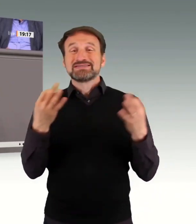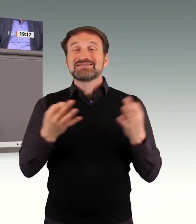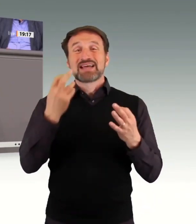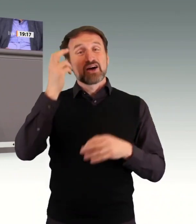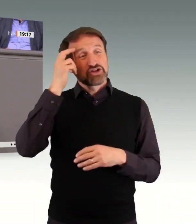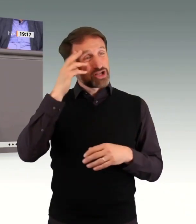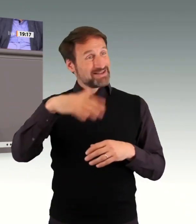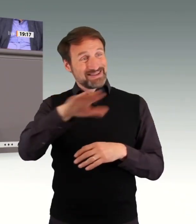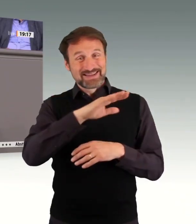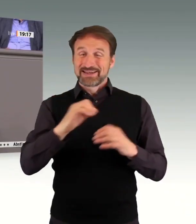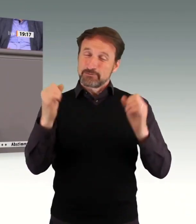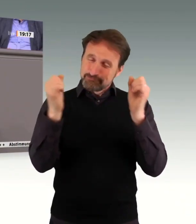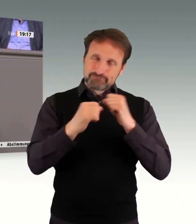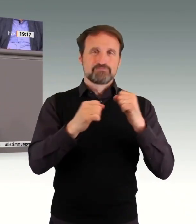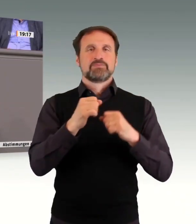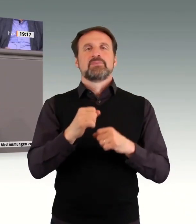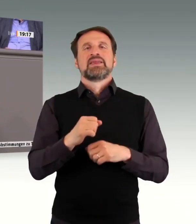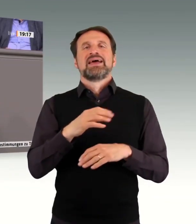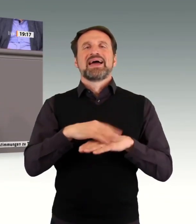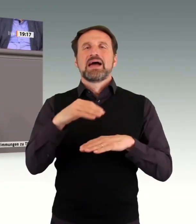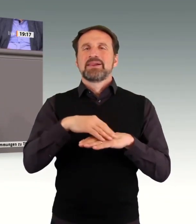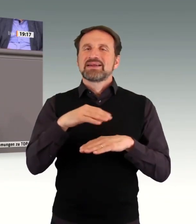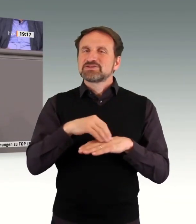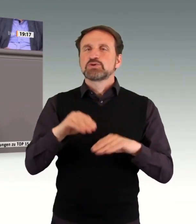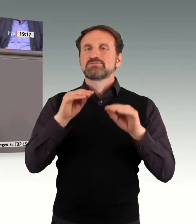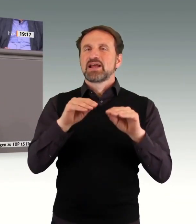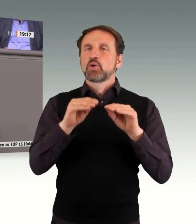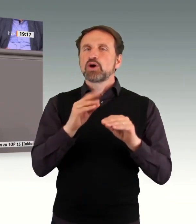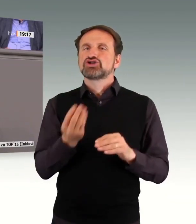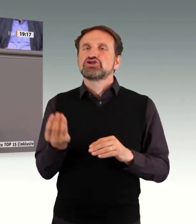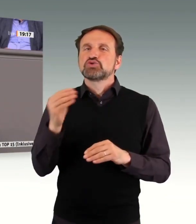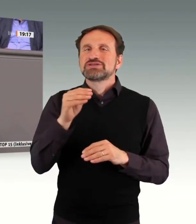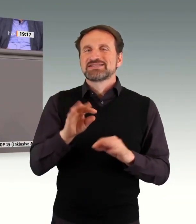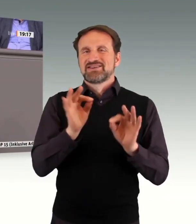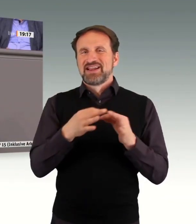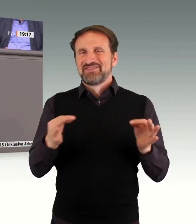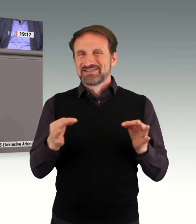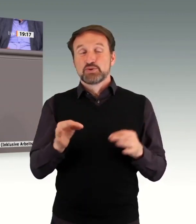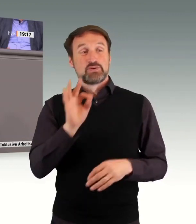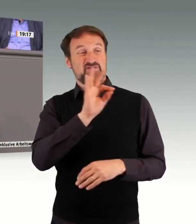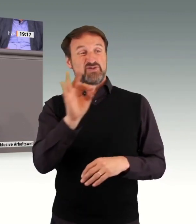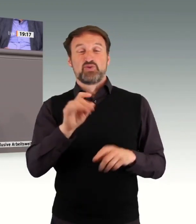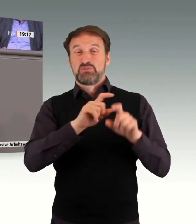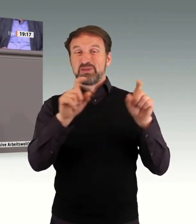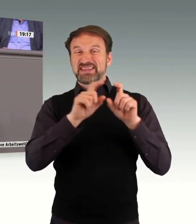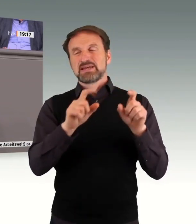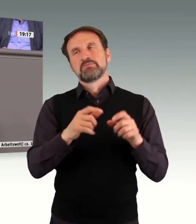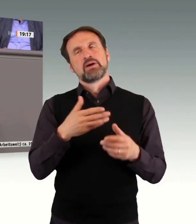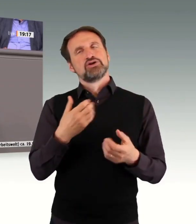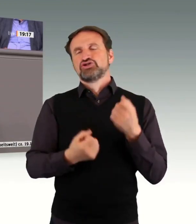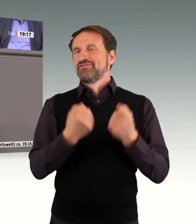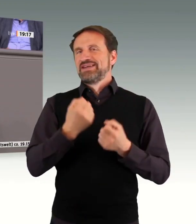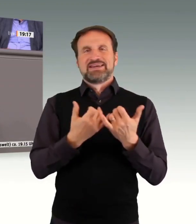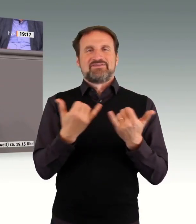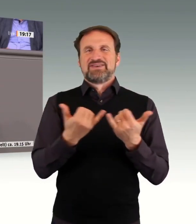rehabilitationspädagogische Zusatzqualifikation ein Hindernis für die Betriebe ist, dass Sie unsere Forderung richtig finden, wenn